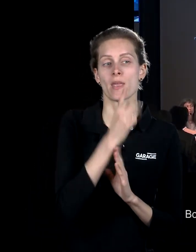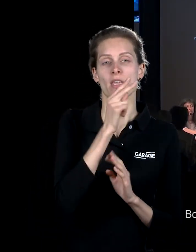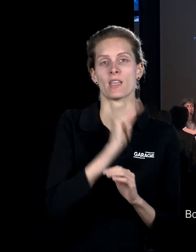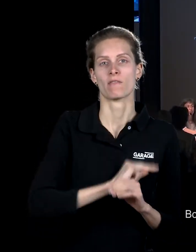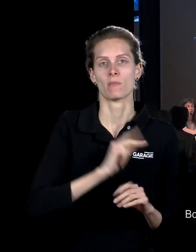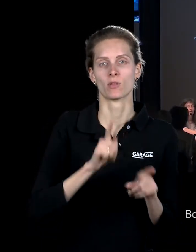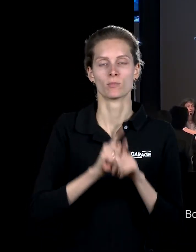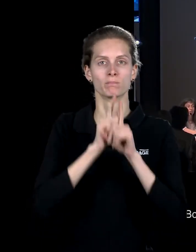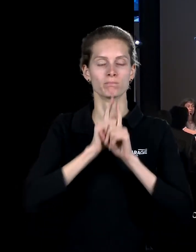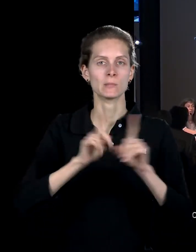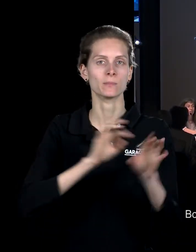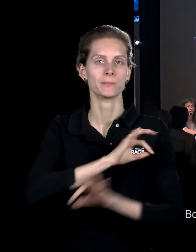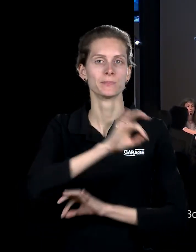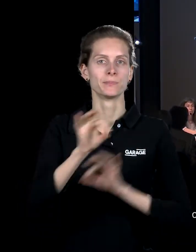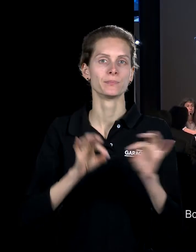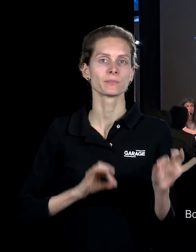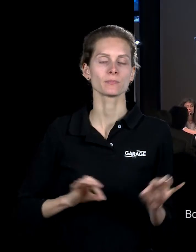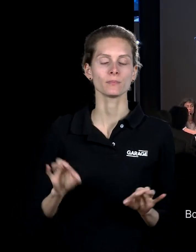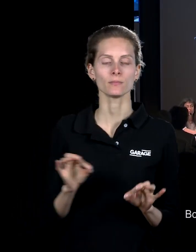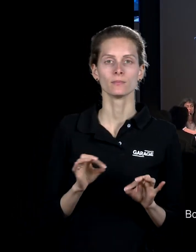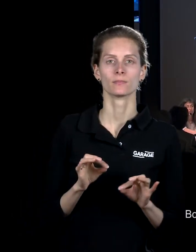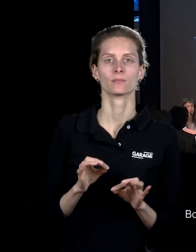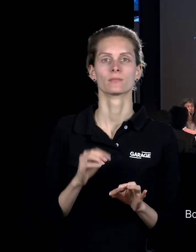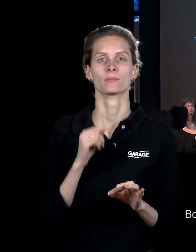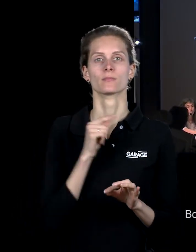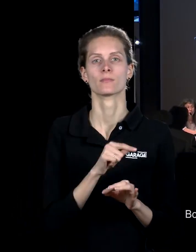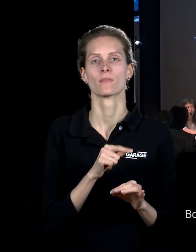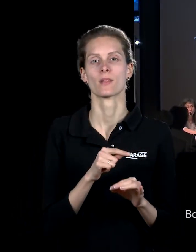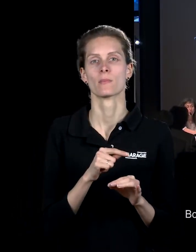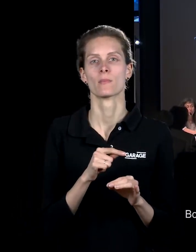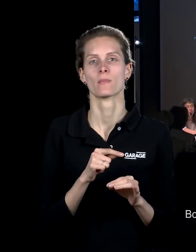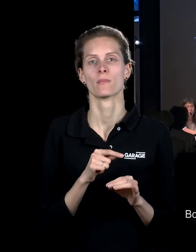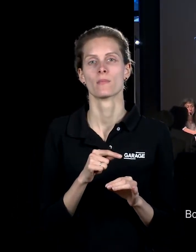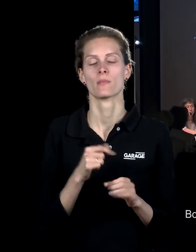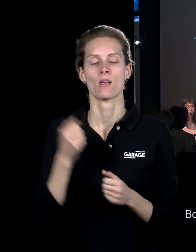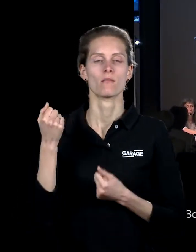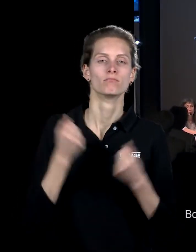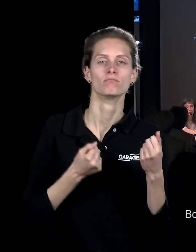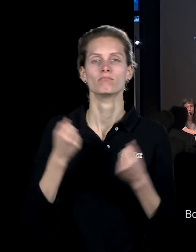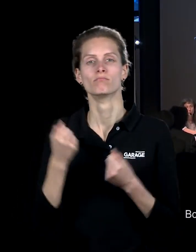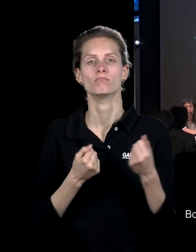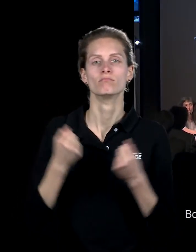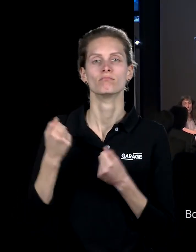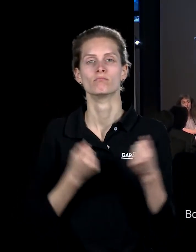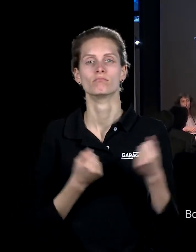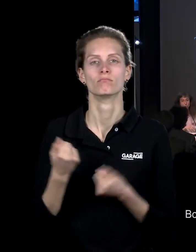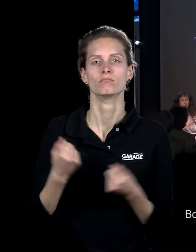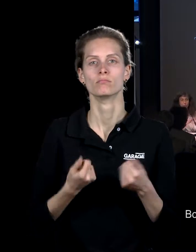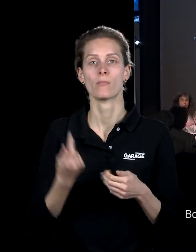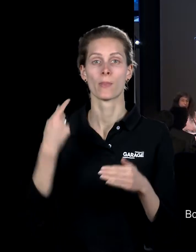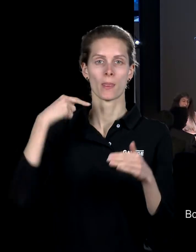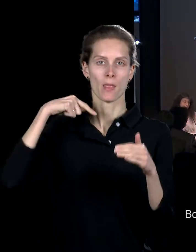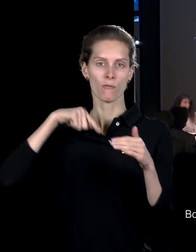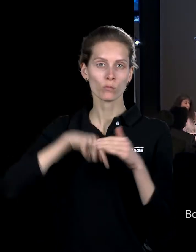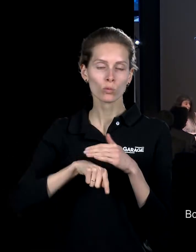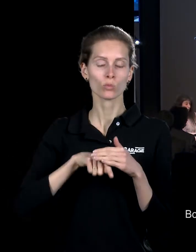такой странный проект, где по городу разъезжал автомобильчик, внутри которого был человек, который идёт